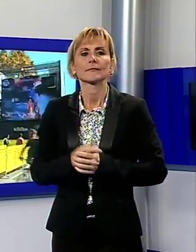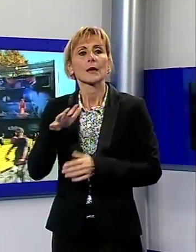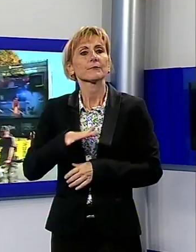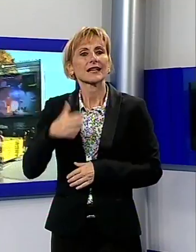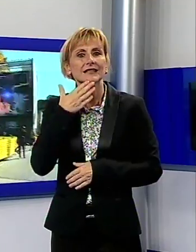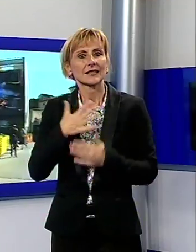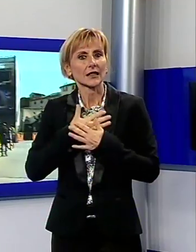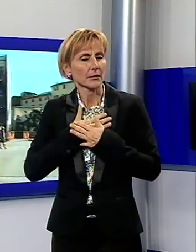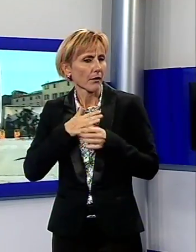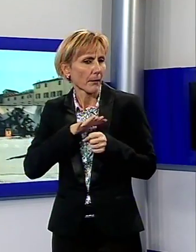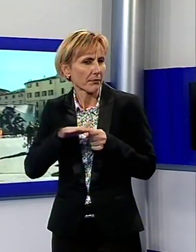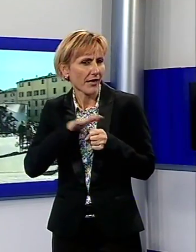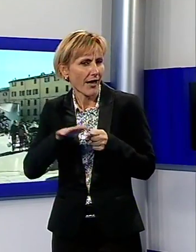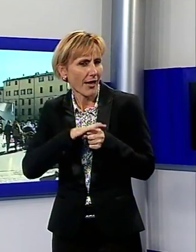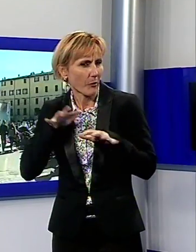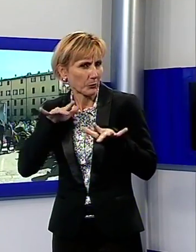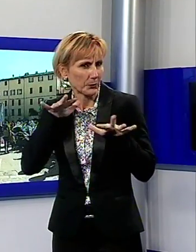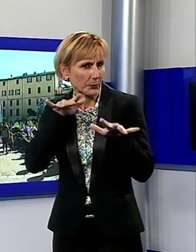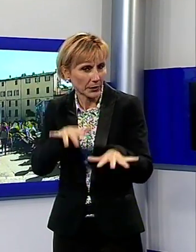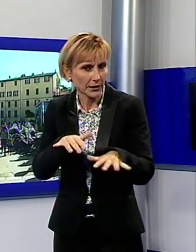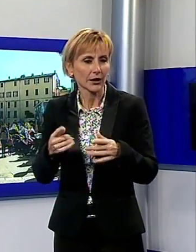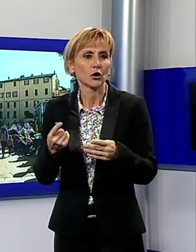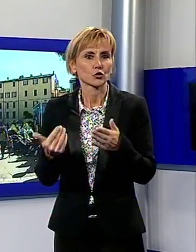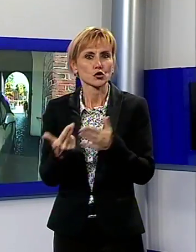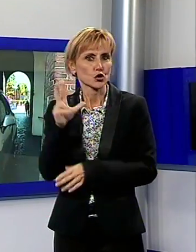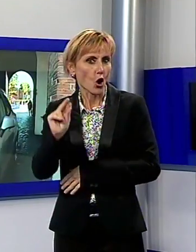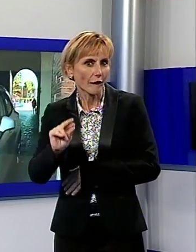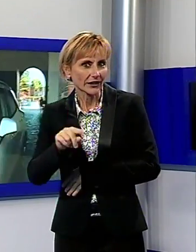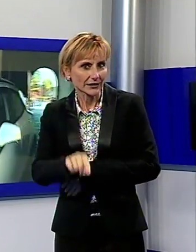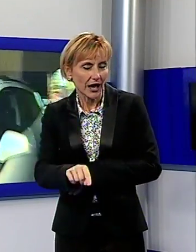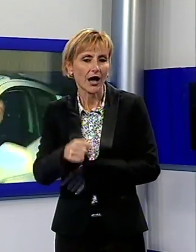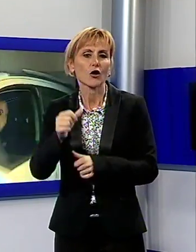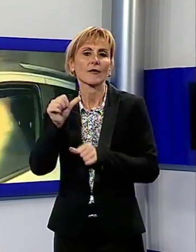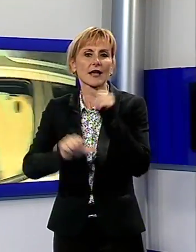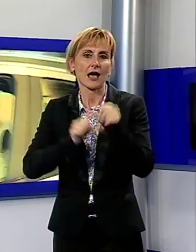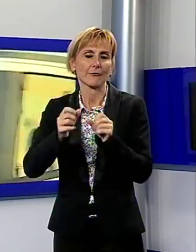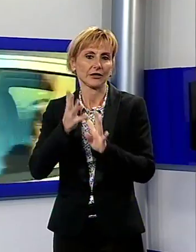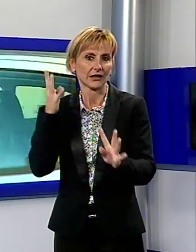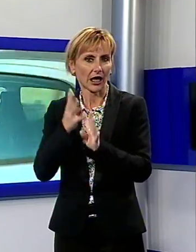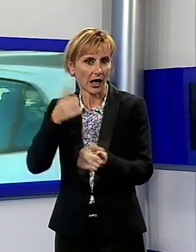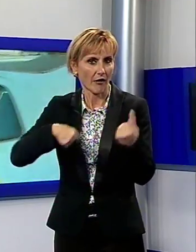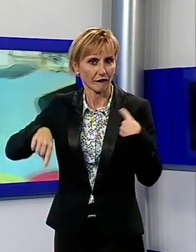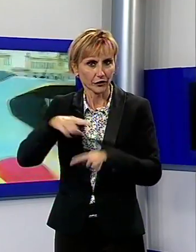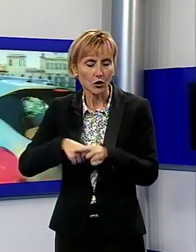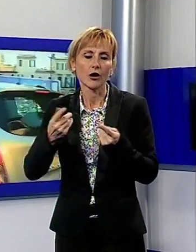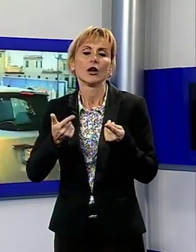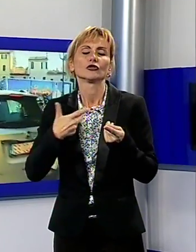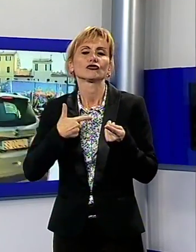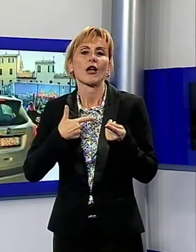New Entry nella mappa dei comics dove è stato cambiato l'assetto del traffico per fare posto ai padiglioni di alcune importanti